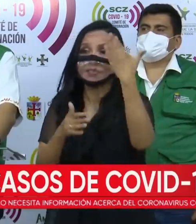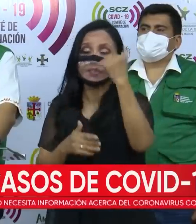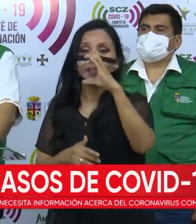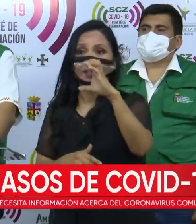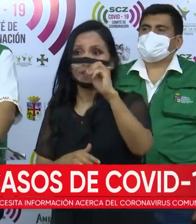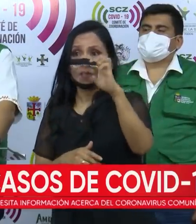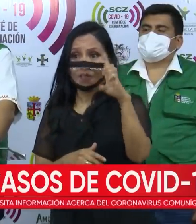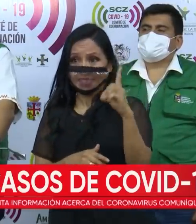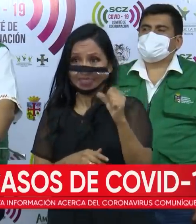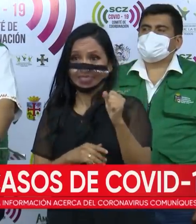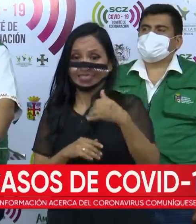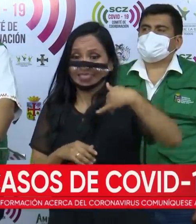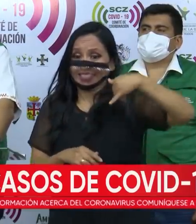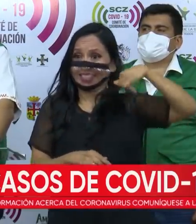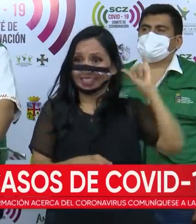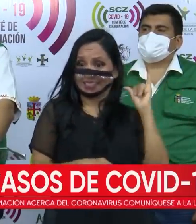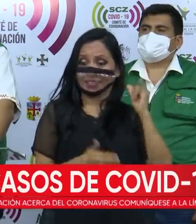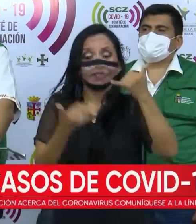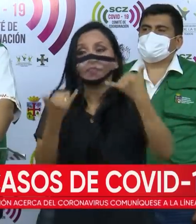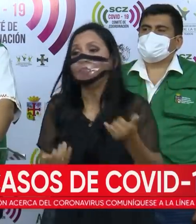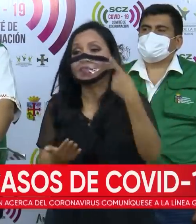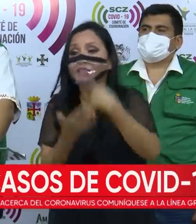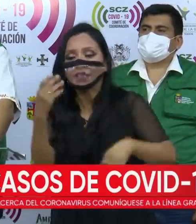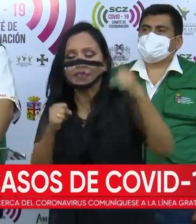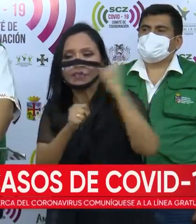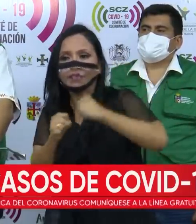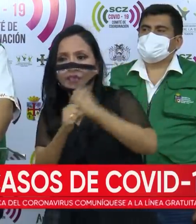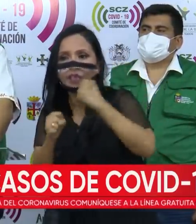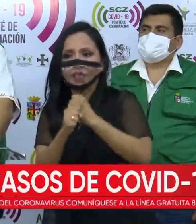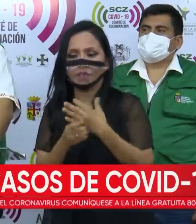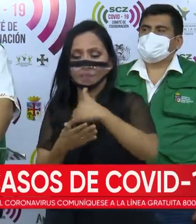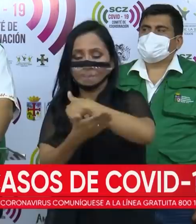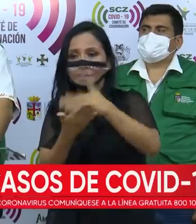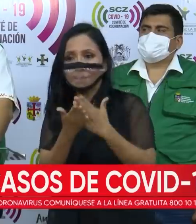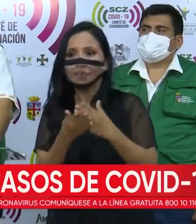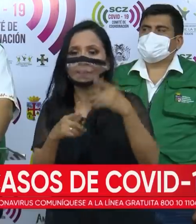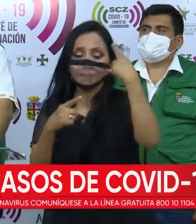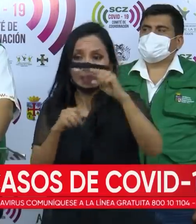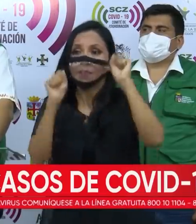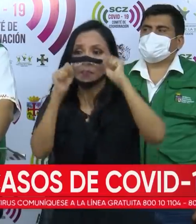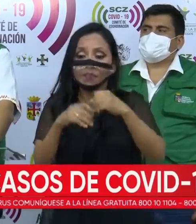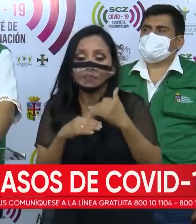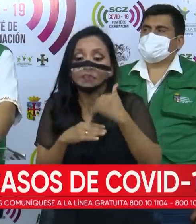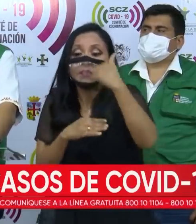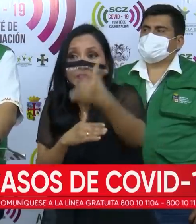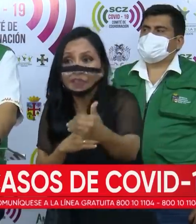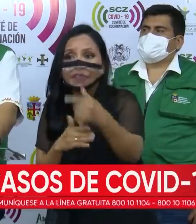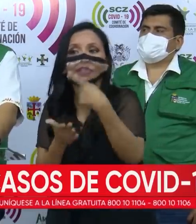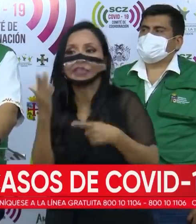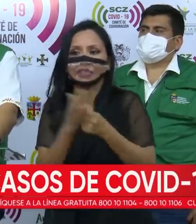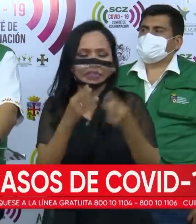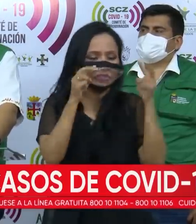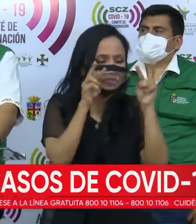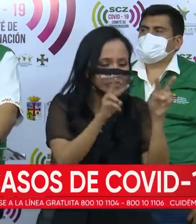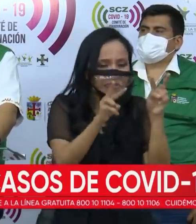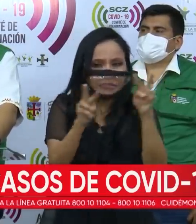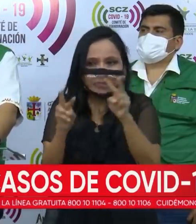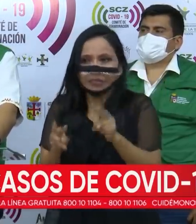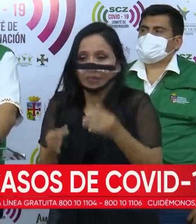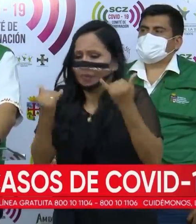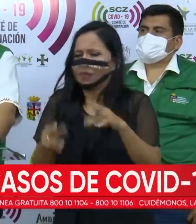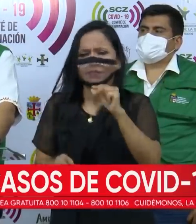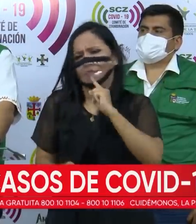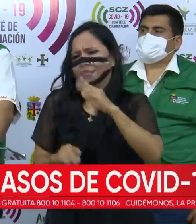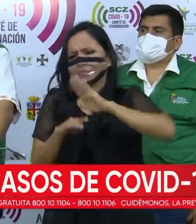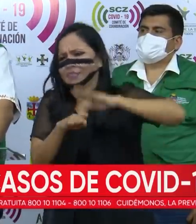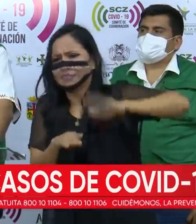departamental ampliado, para empezar una actividad interesante como es el rastrillaje. Ninguna medida es tarde cuando lo